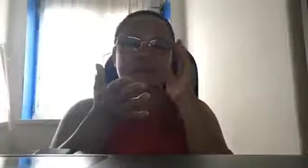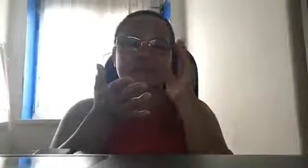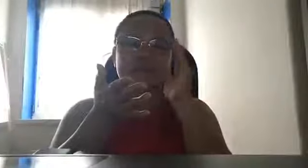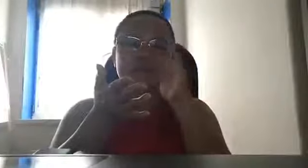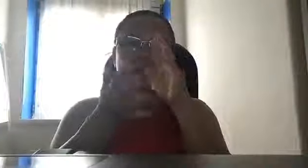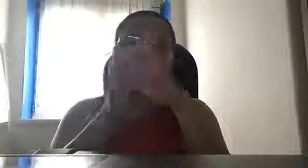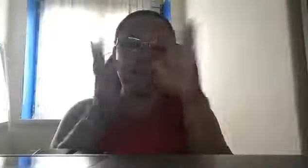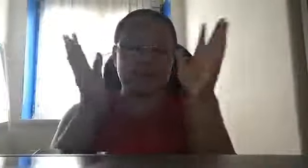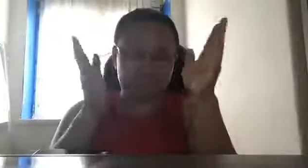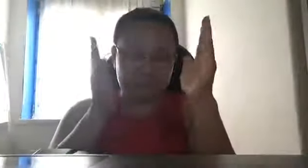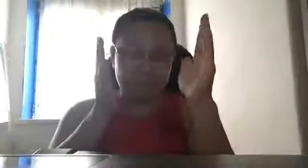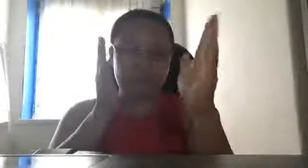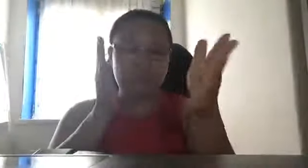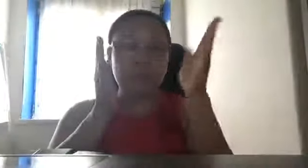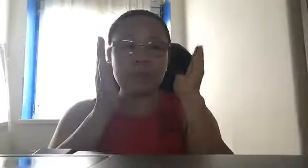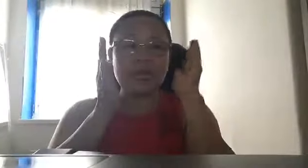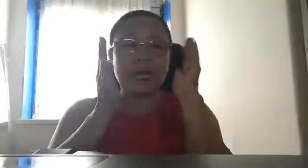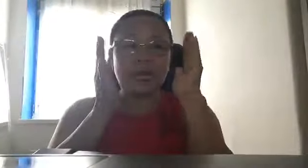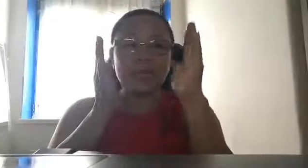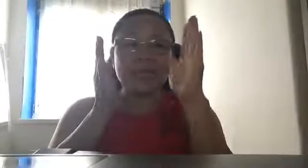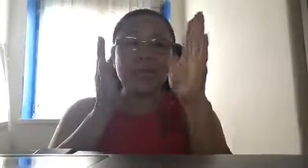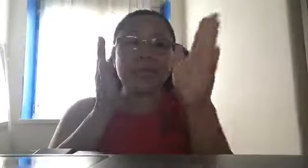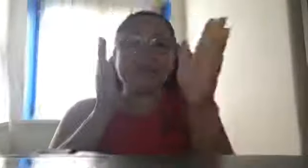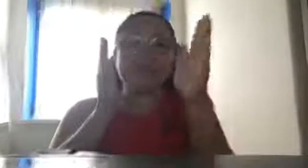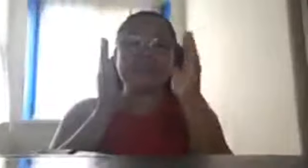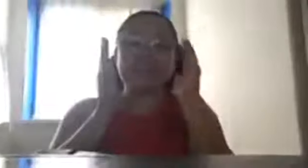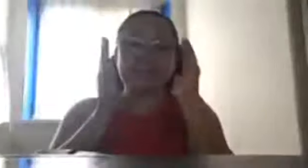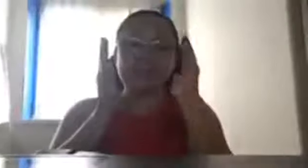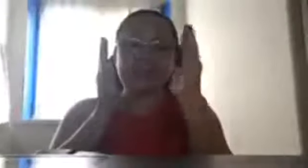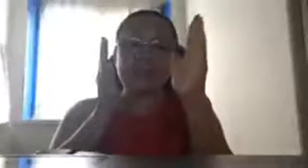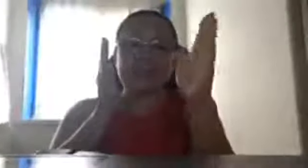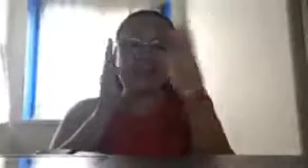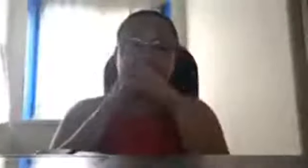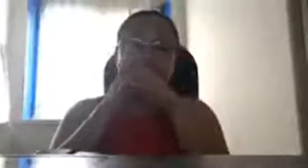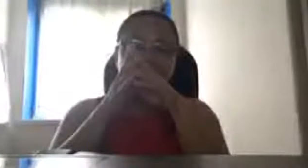anong klaseng barko, ano talaga yan dyan, daanan yan,